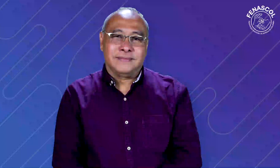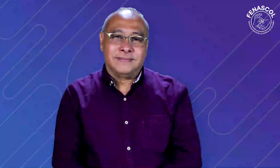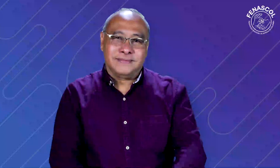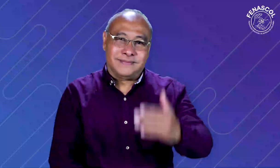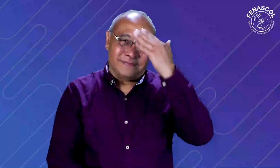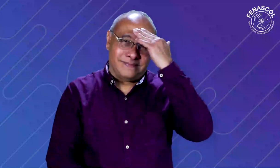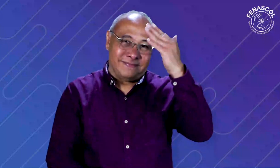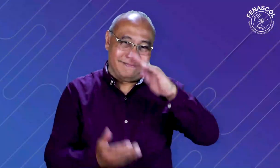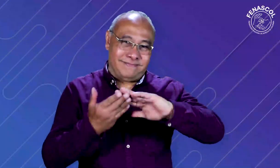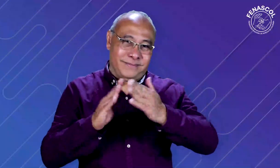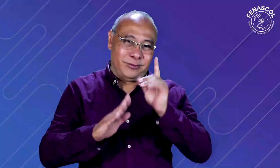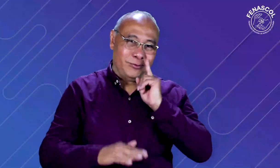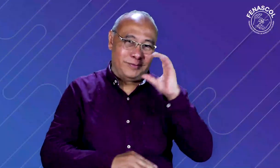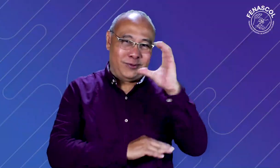Hola comunidad sorda colombiana